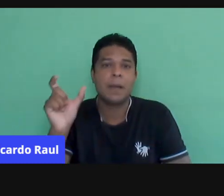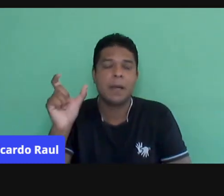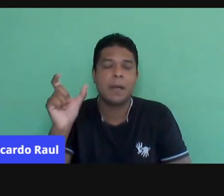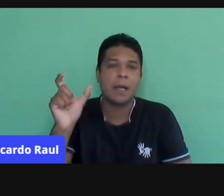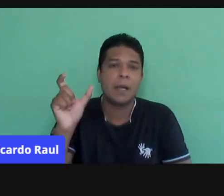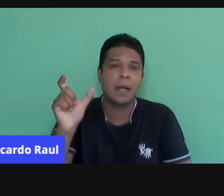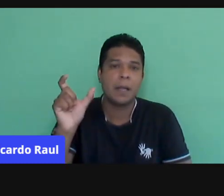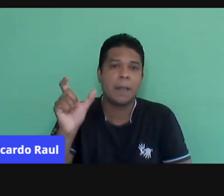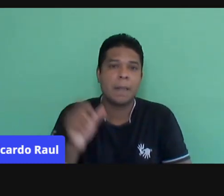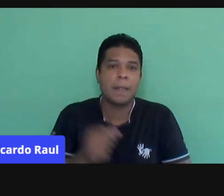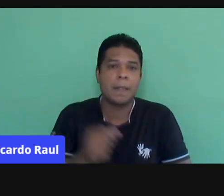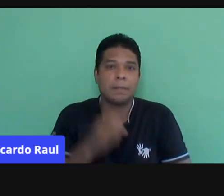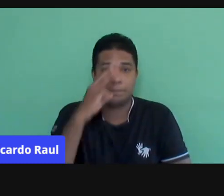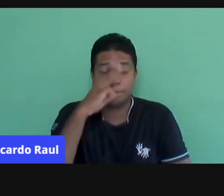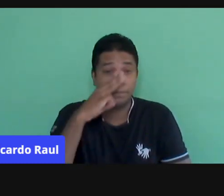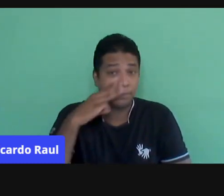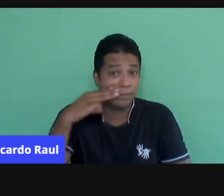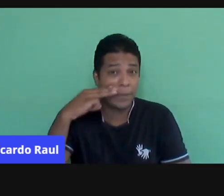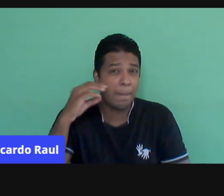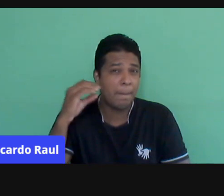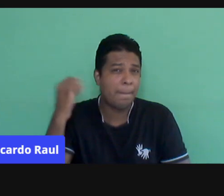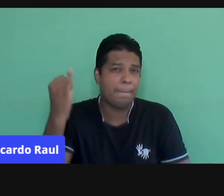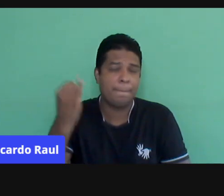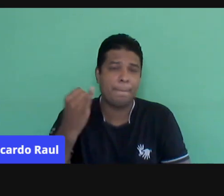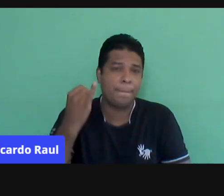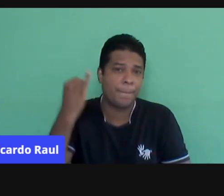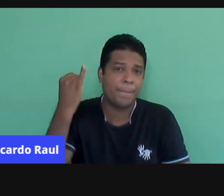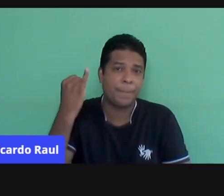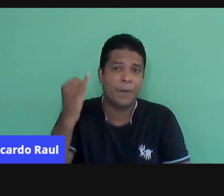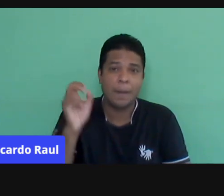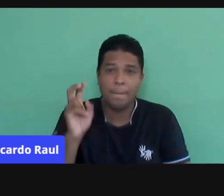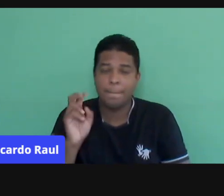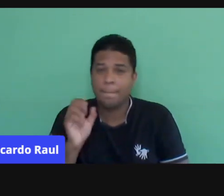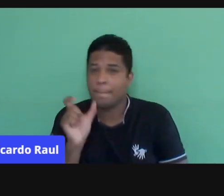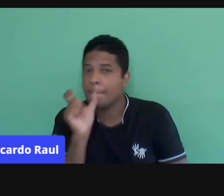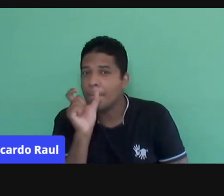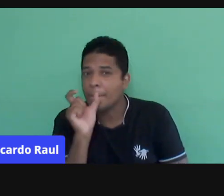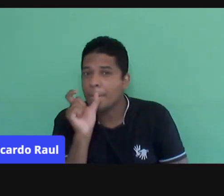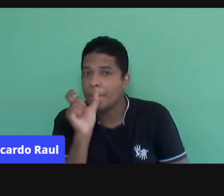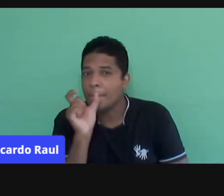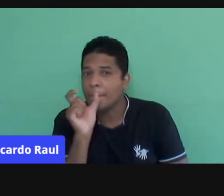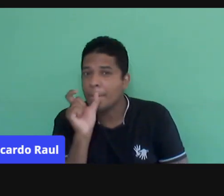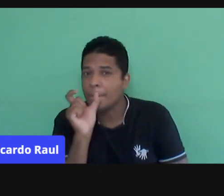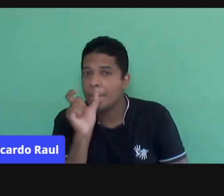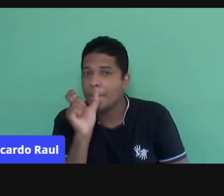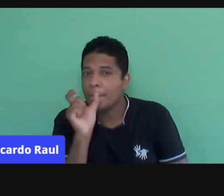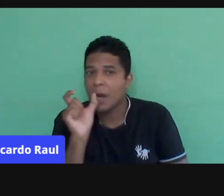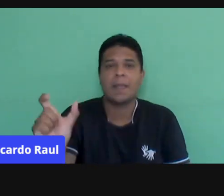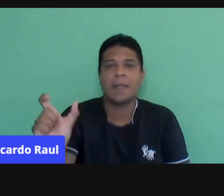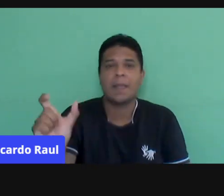Buscando em vigotes a importância da palavra, para que a palavra traga, né?